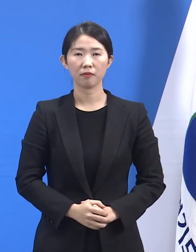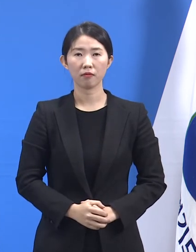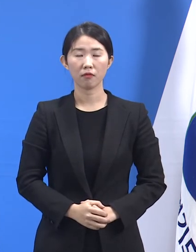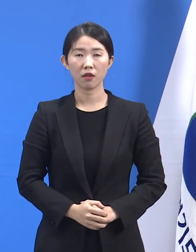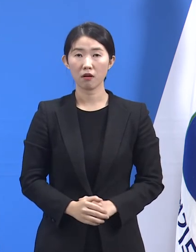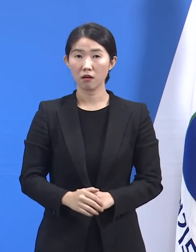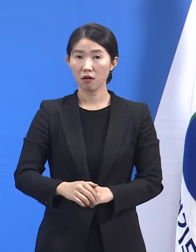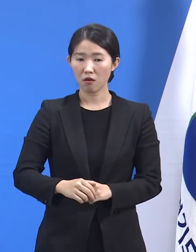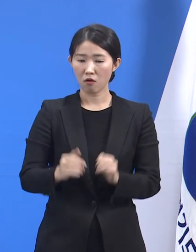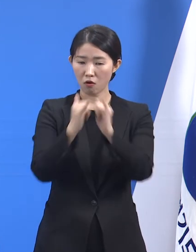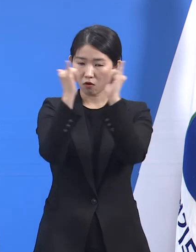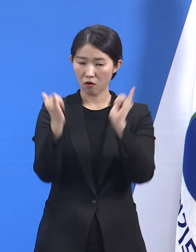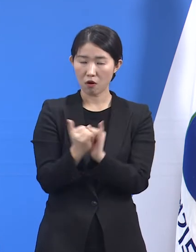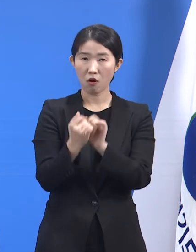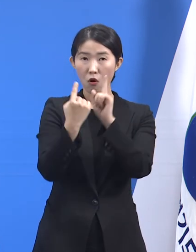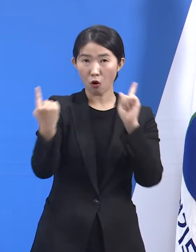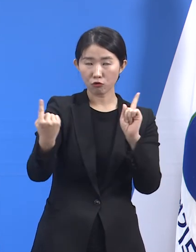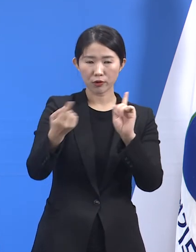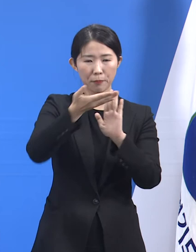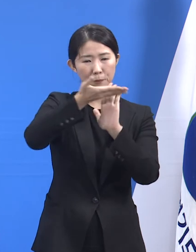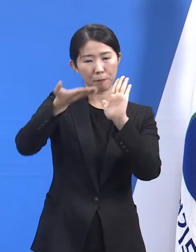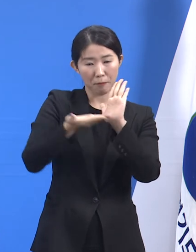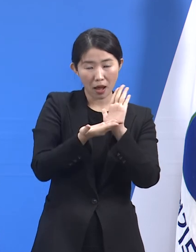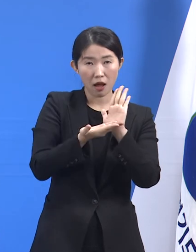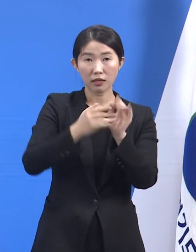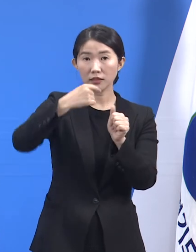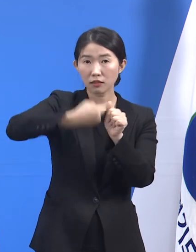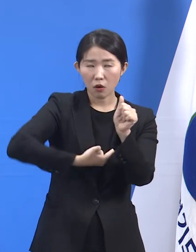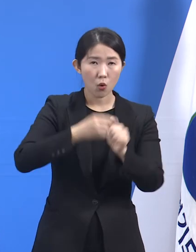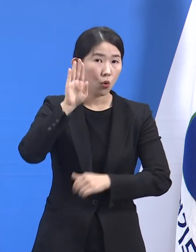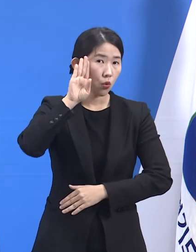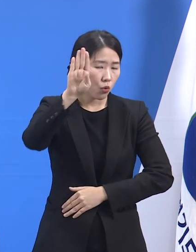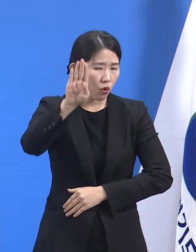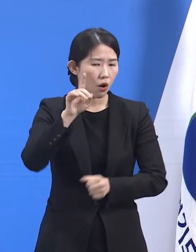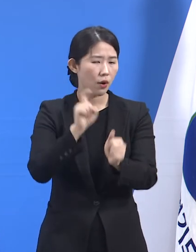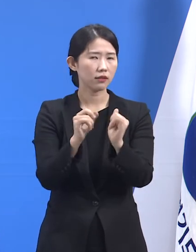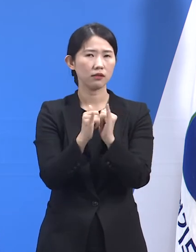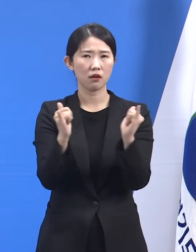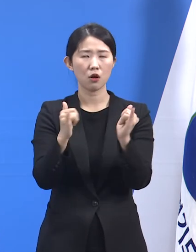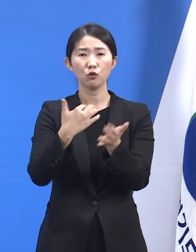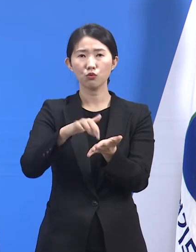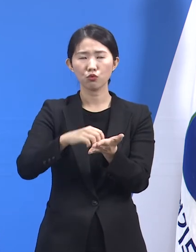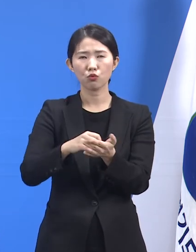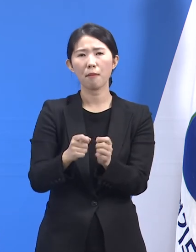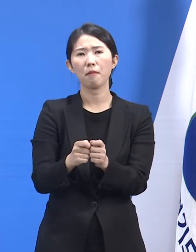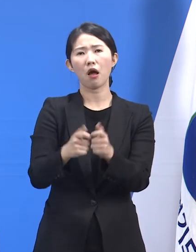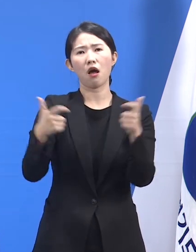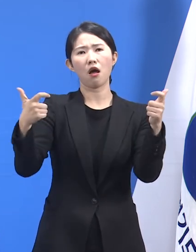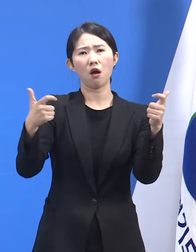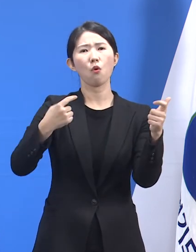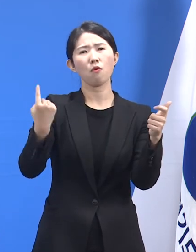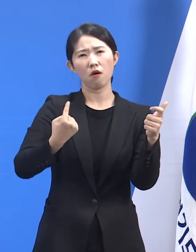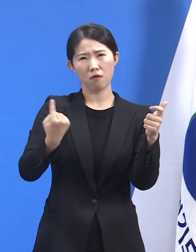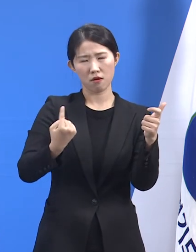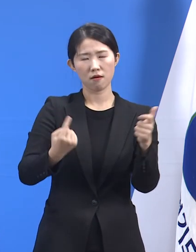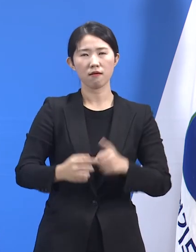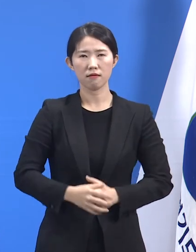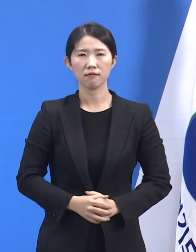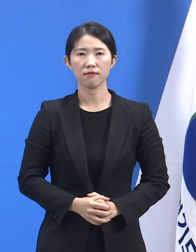단계가 낮아지면 시간이 경과함에 따라 확진자가 다시 증가하는 것은 매우 자연스러운 현상입니다.